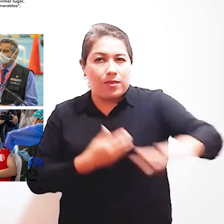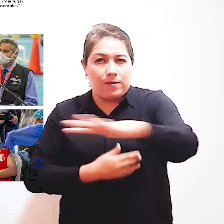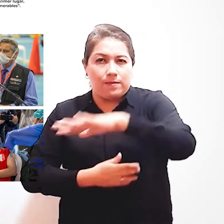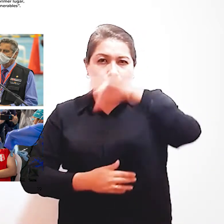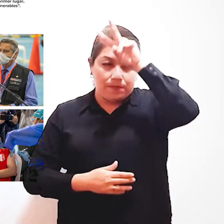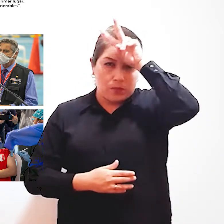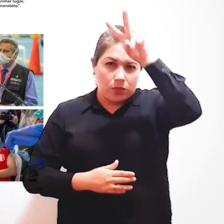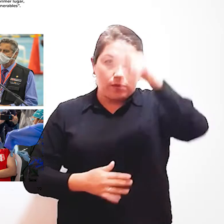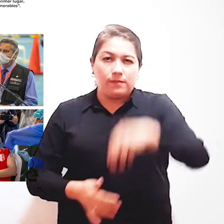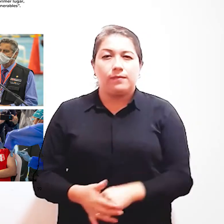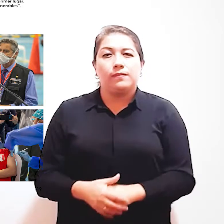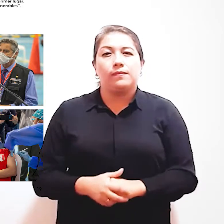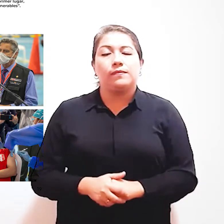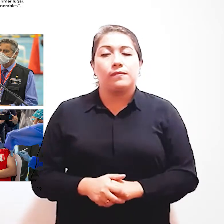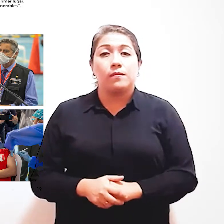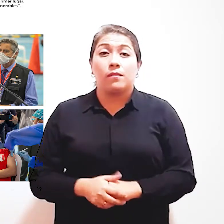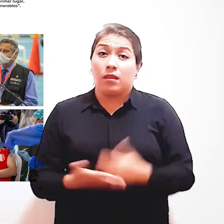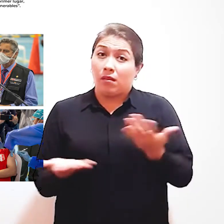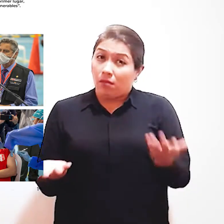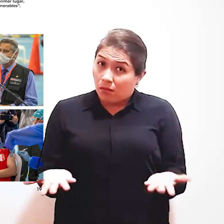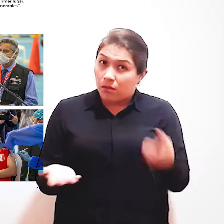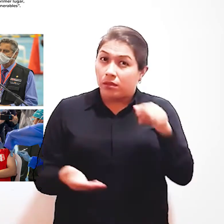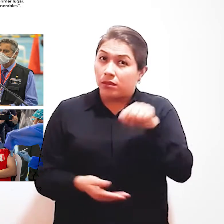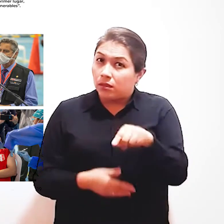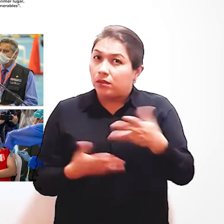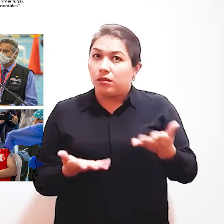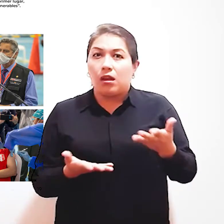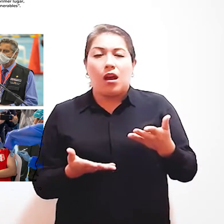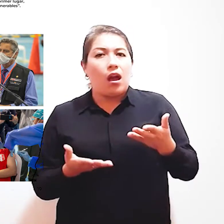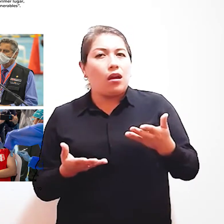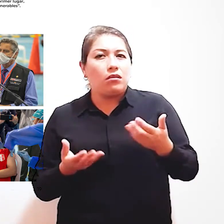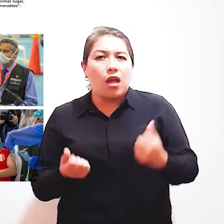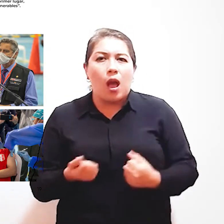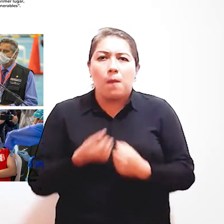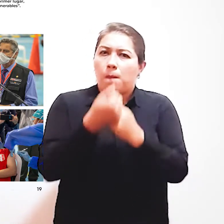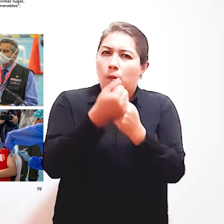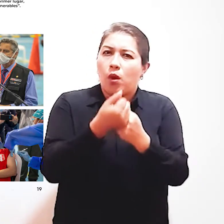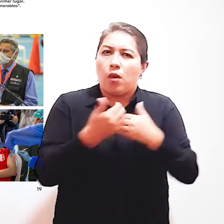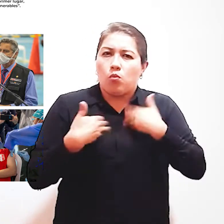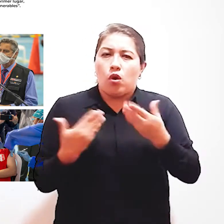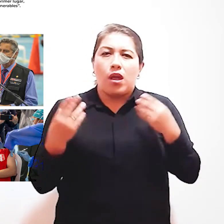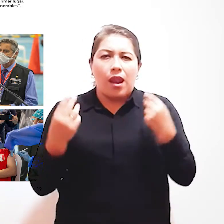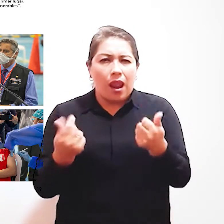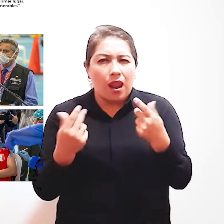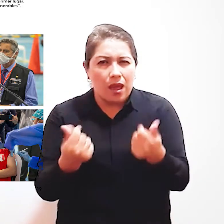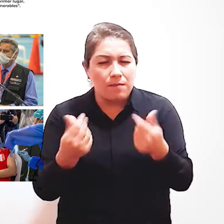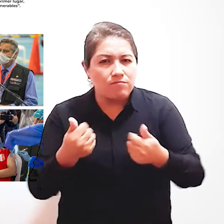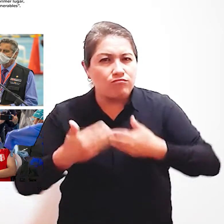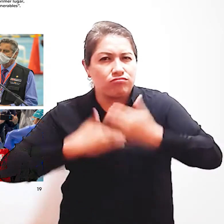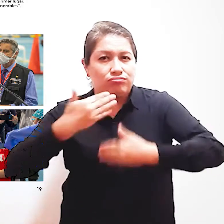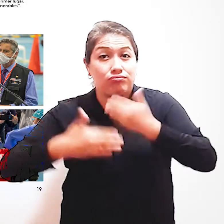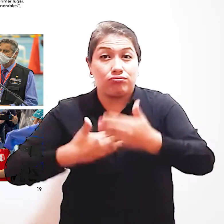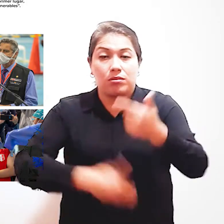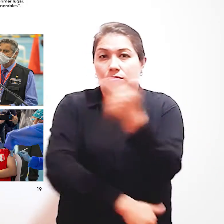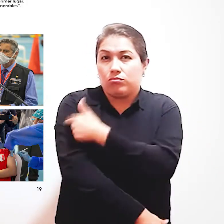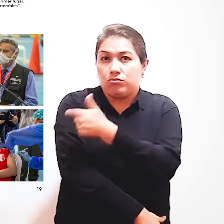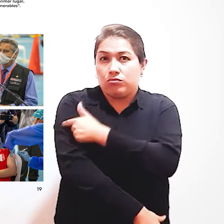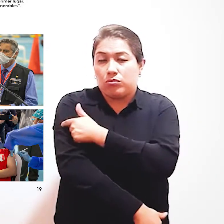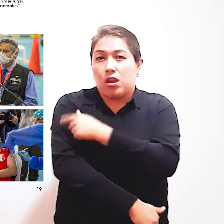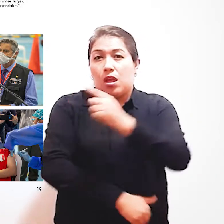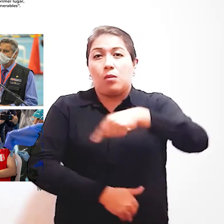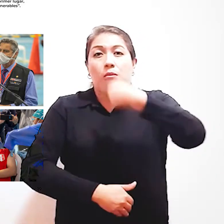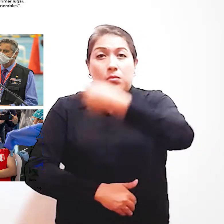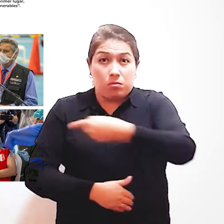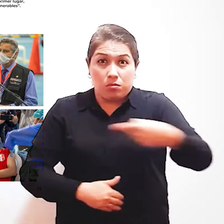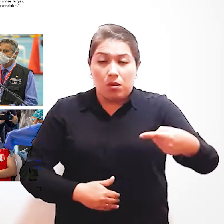discapacidad A nivel nacional De esta manera Se ha contribuido Para avanzar En el proceso De vacunación Y que en